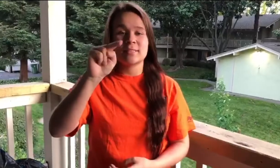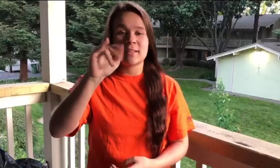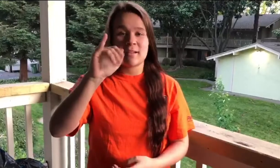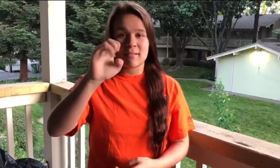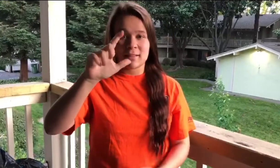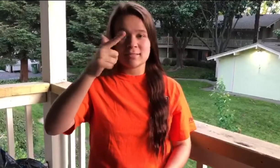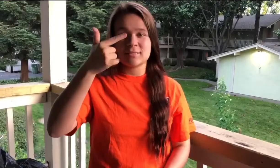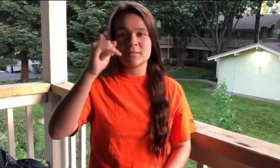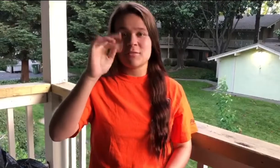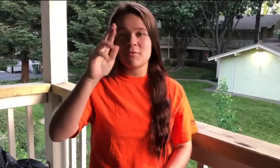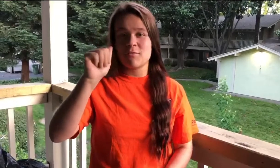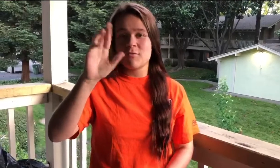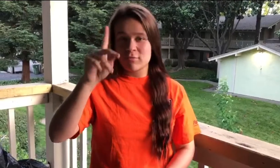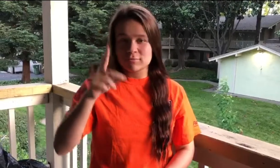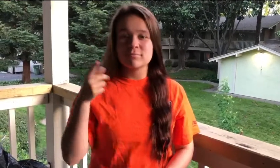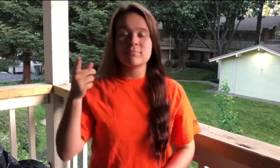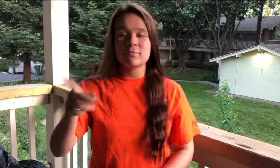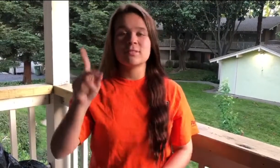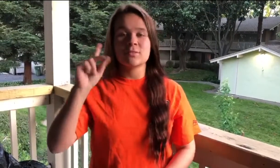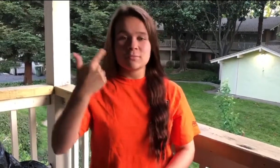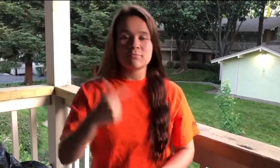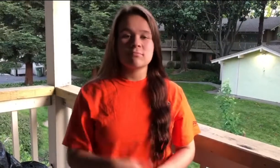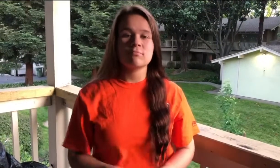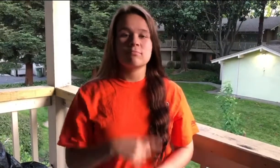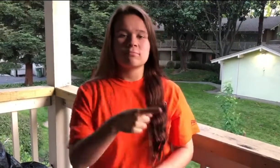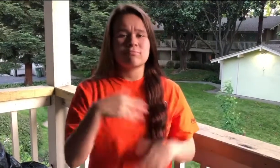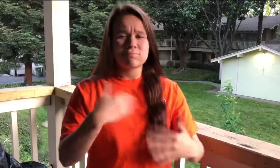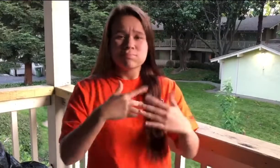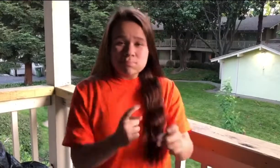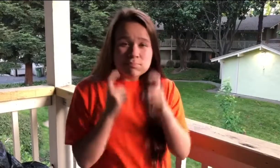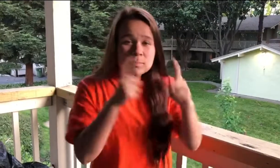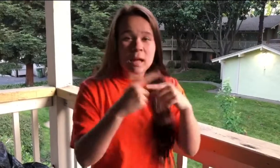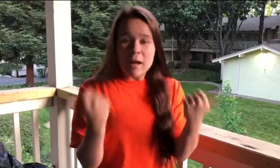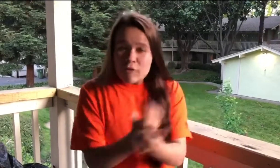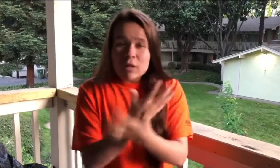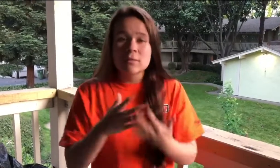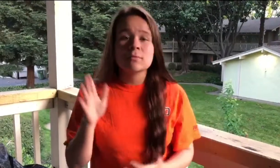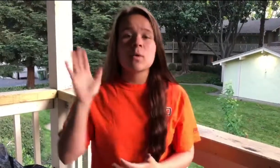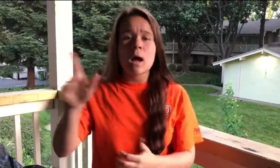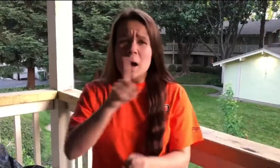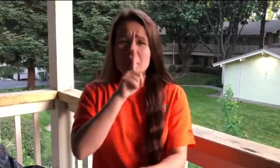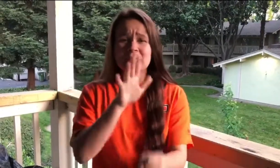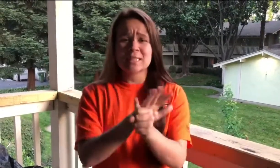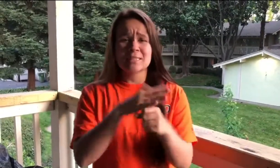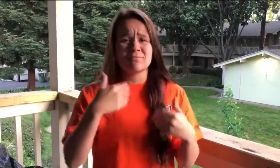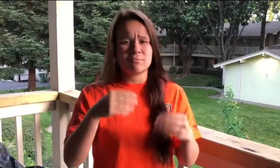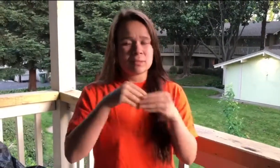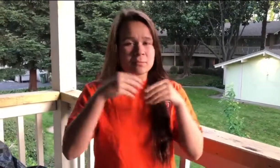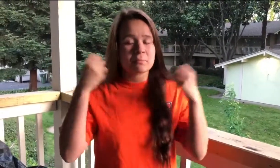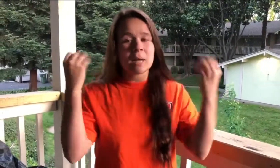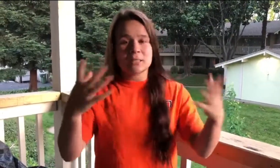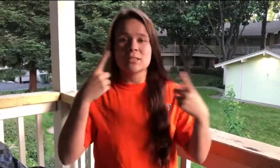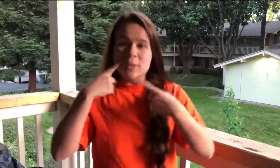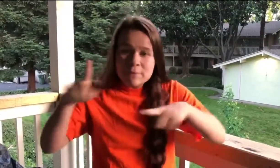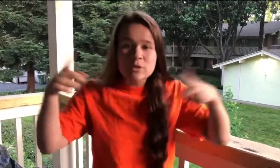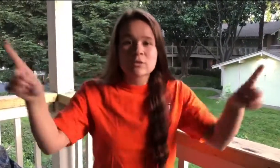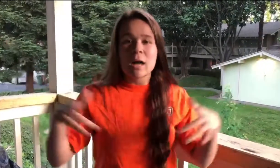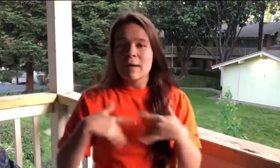Daniel Girard está muy dedicado a CSD. Tiene un gran compromiso con la escuela. Ha tenido éxito en muchos